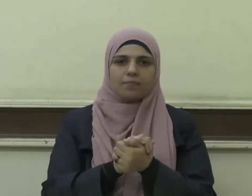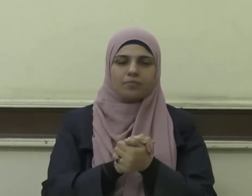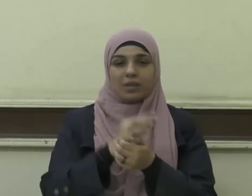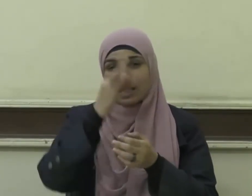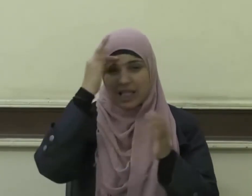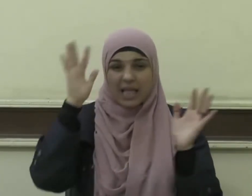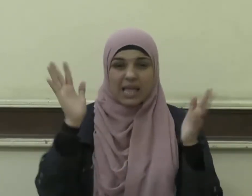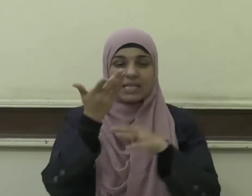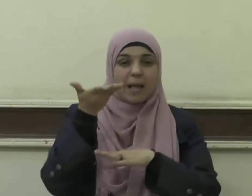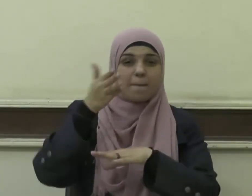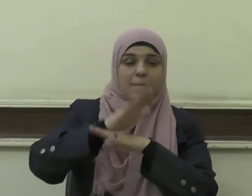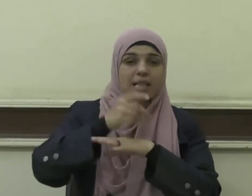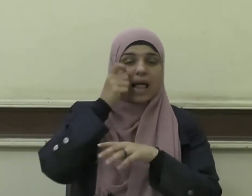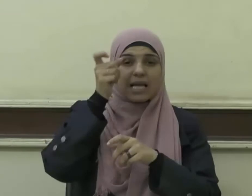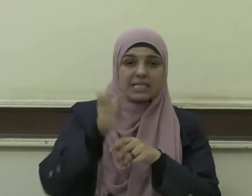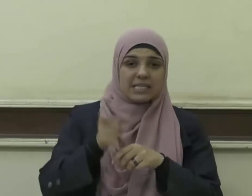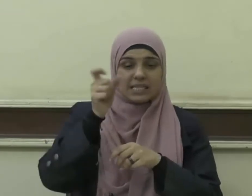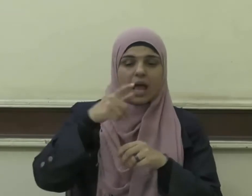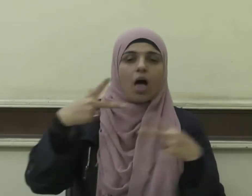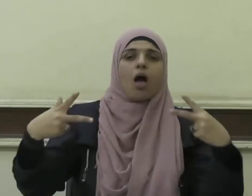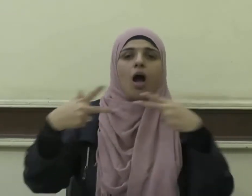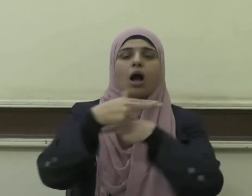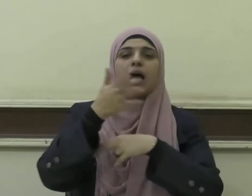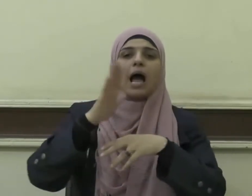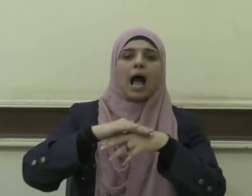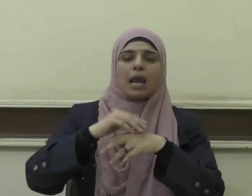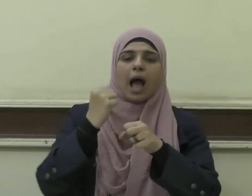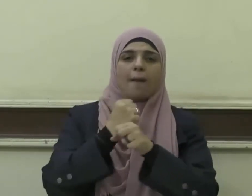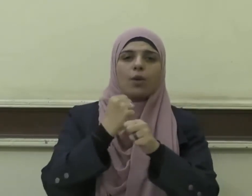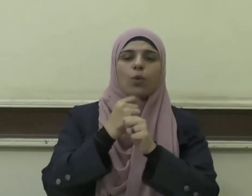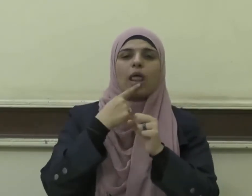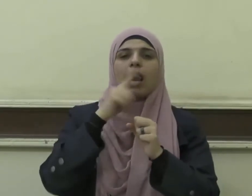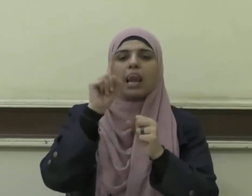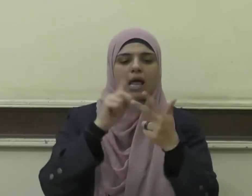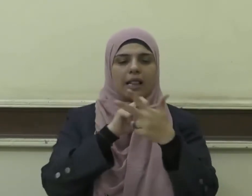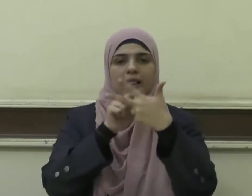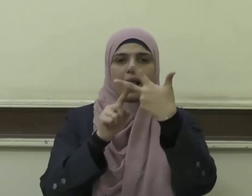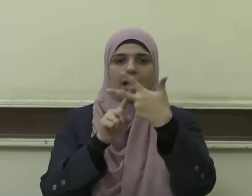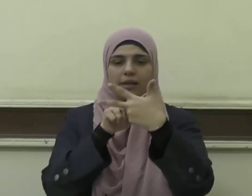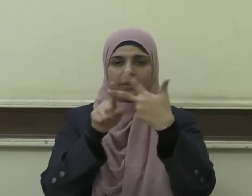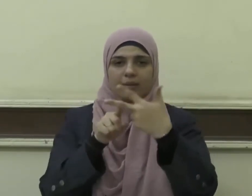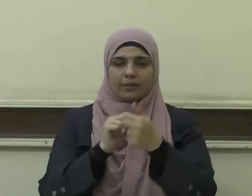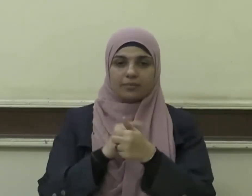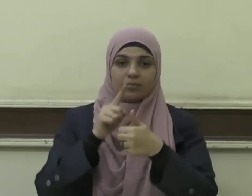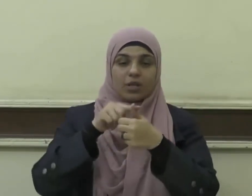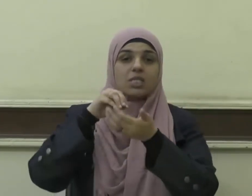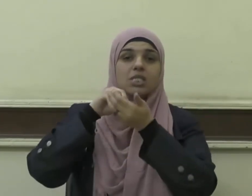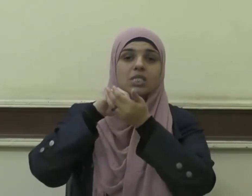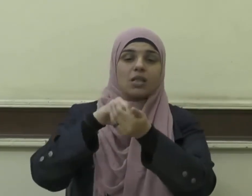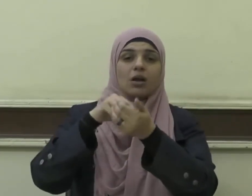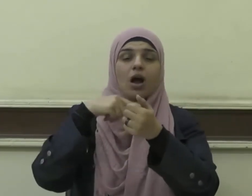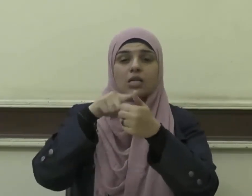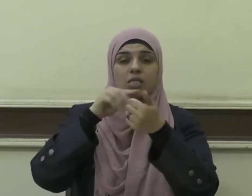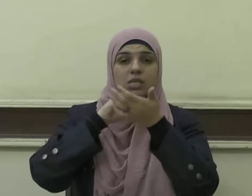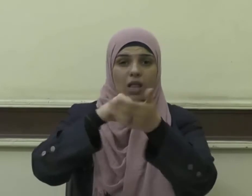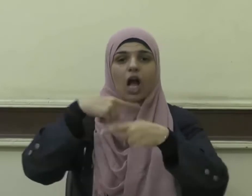مات الإنسان إن قطع عنه عمله إلا من ثلاثة إلا من صدقة جارية